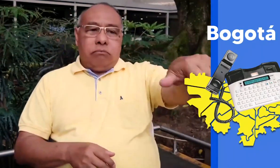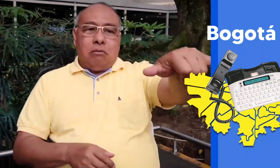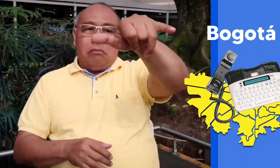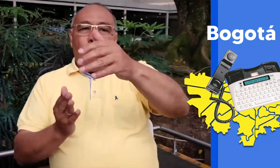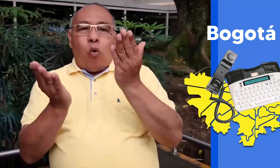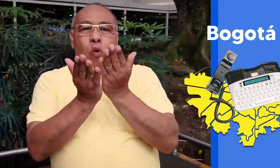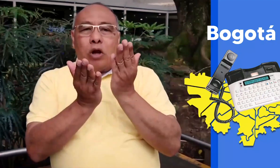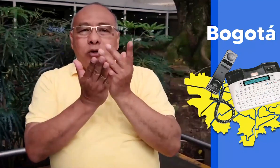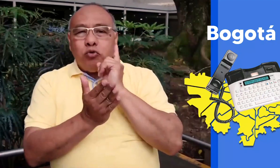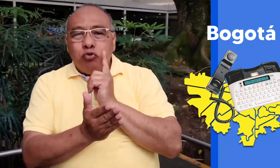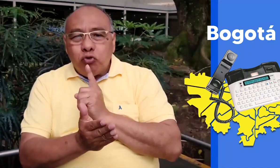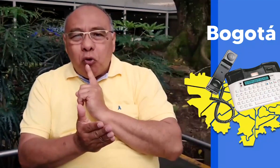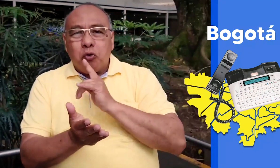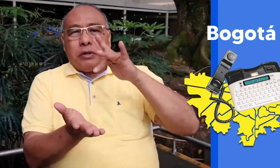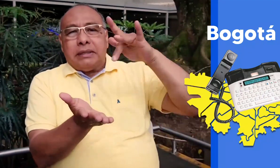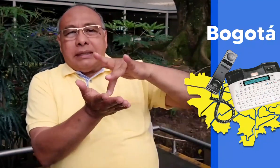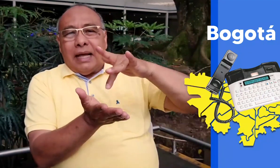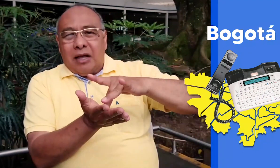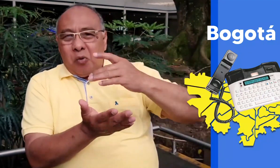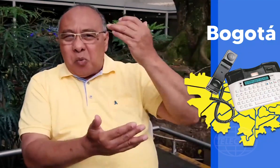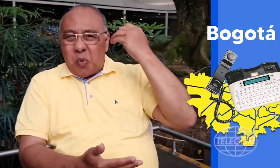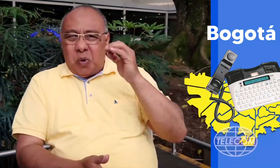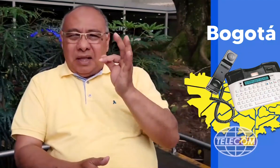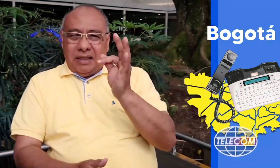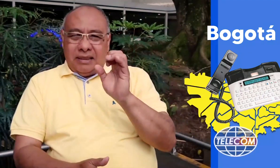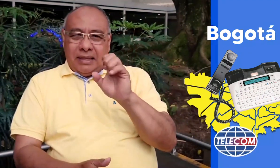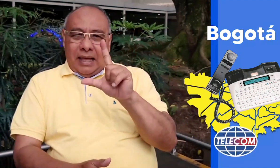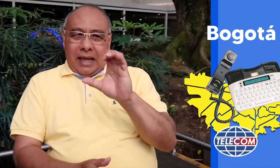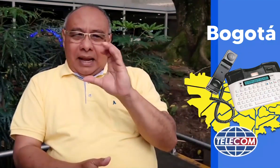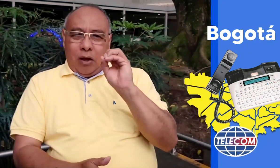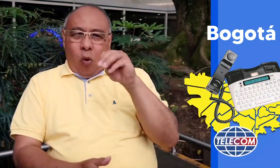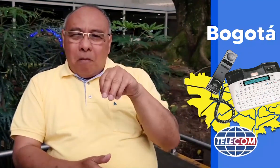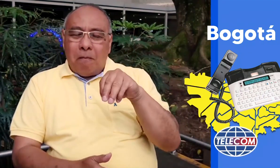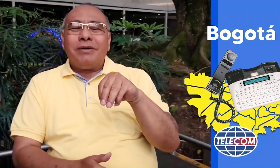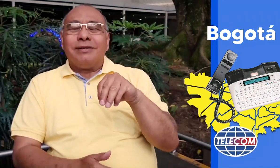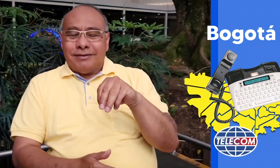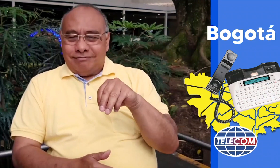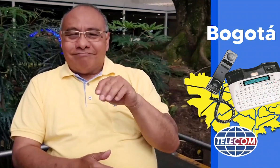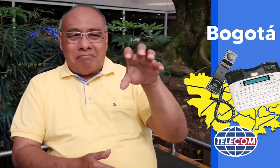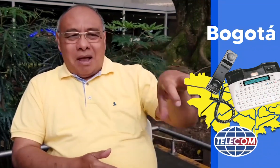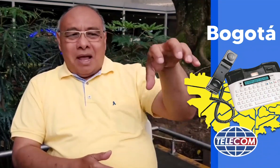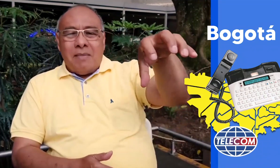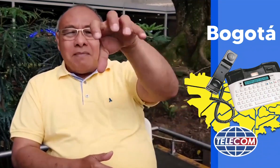teléfonos y estaban en algunos colegios de personas sordas y era por medio de telecom, de esta telefonía,